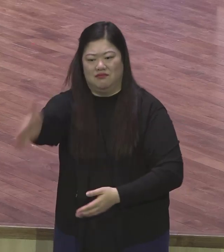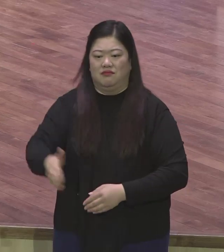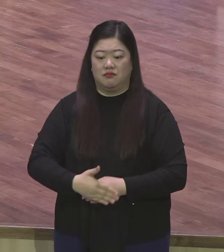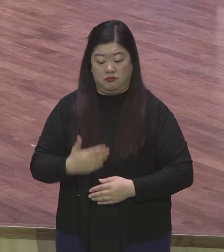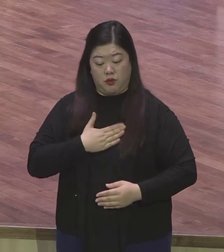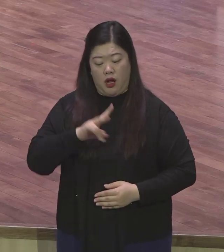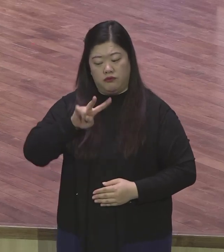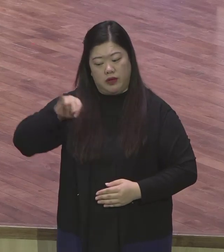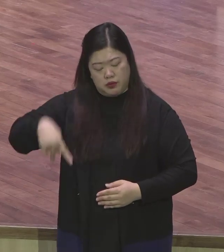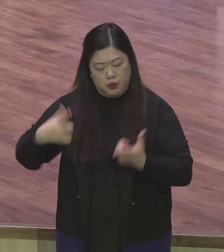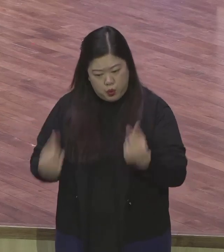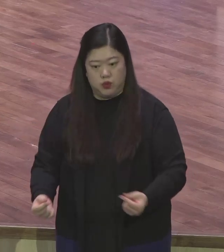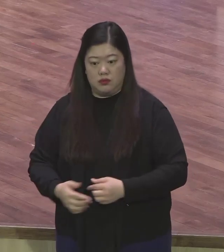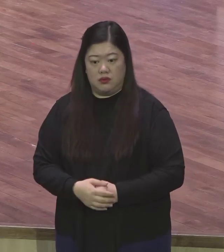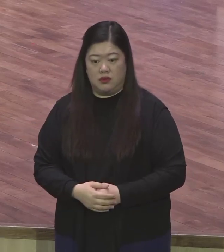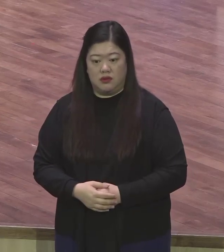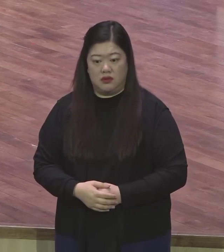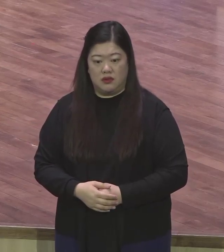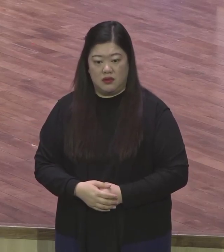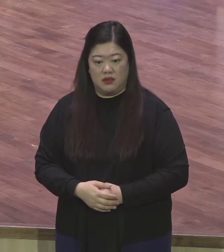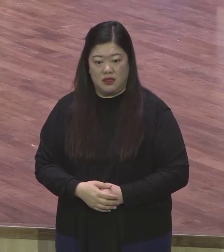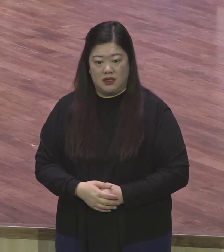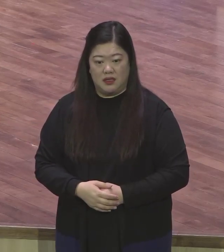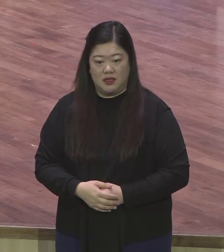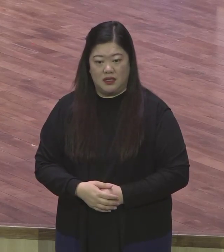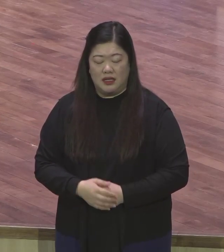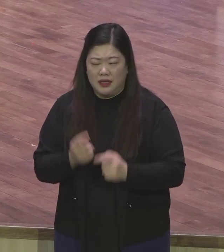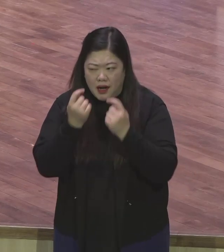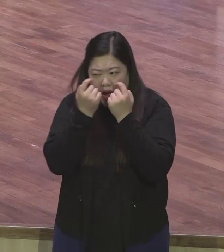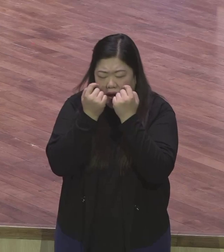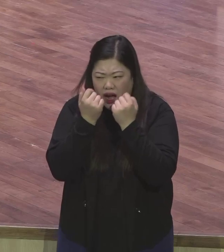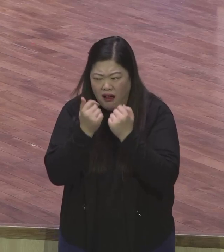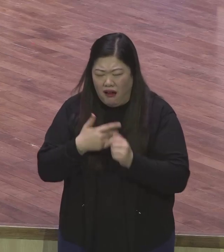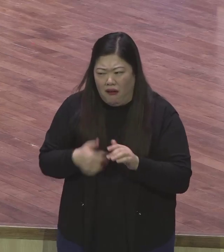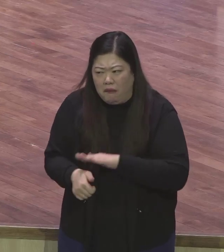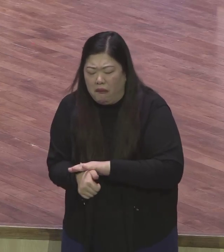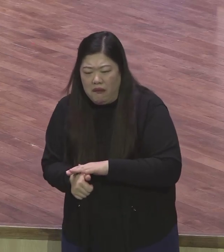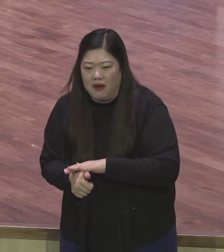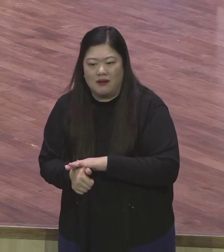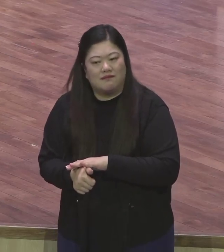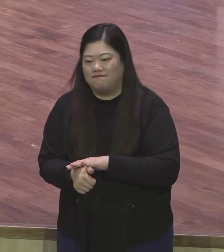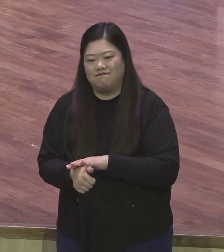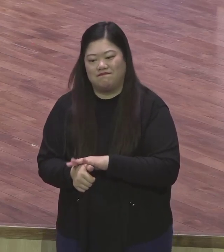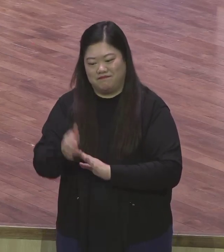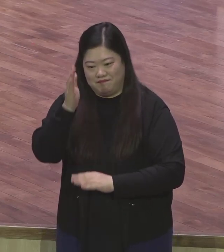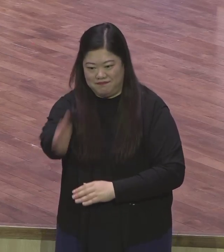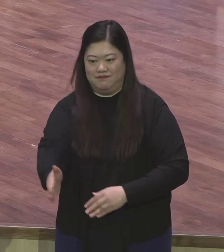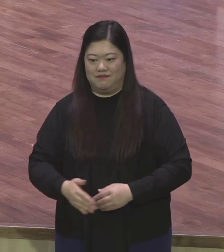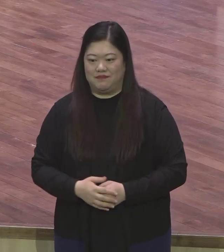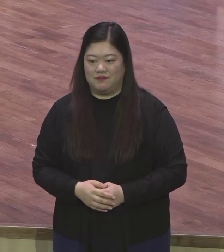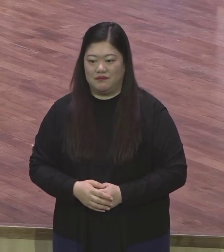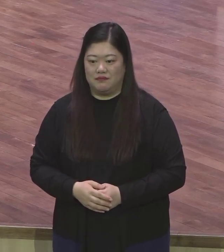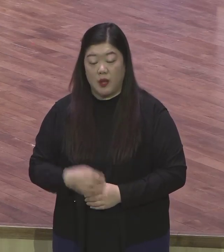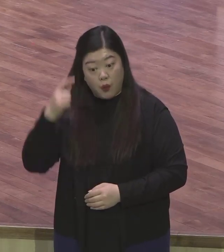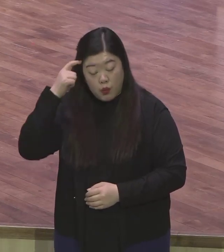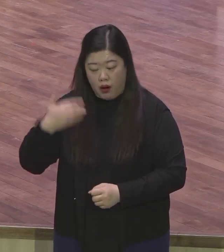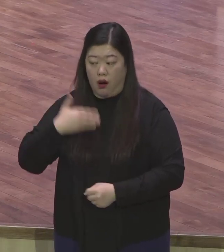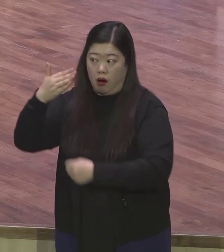살면서요 막 기죽고 눈치 보고 사람 앞에 그리 살지 마세요 믿음대로 돼요 하나님이 나를 삐치의 사자로 서시옵사사